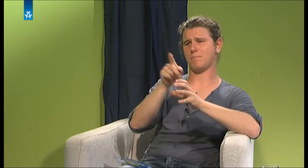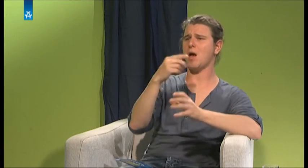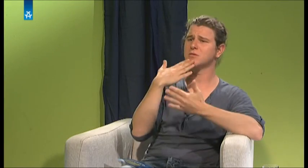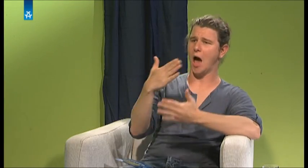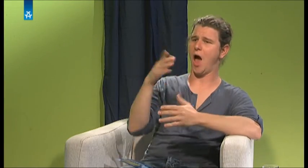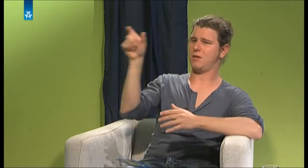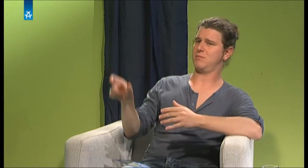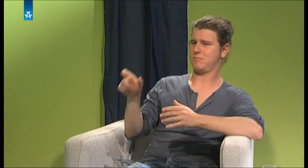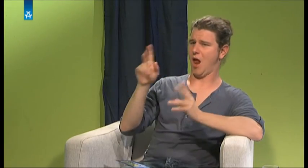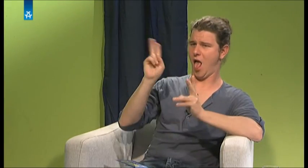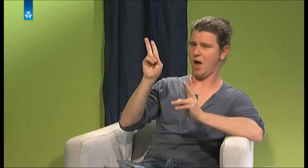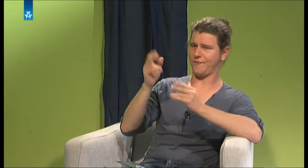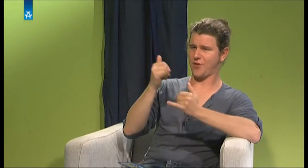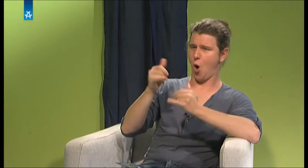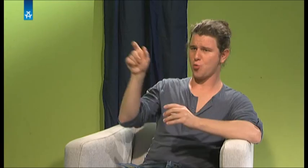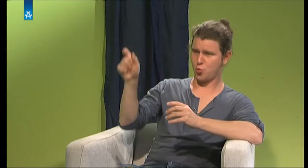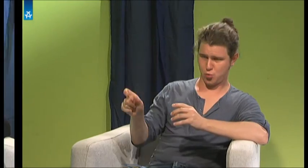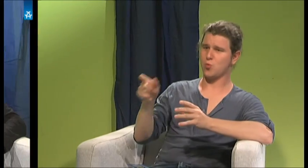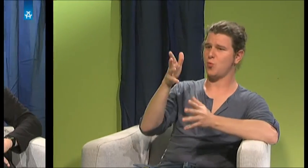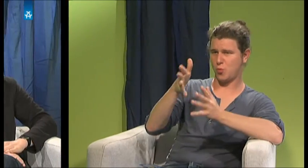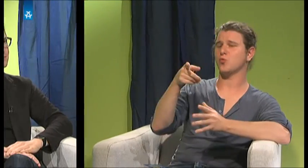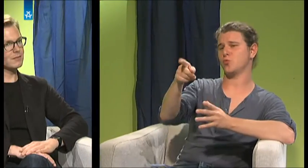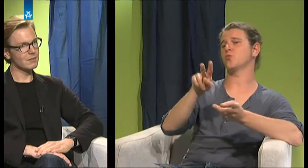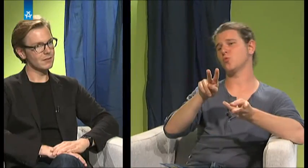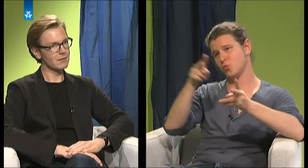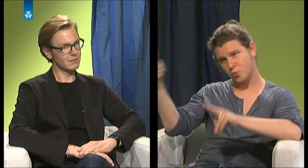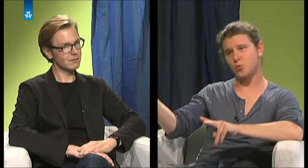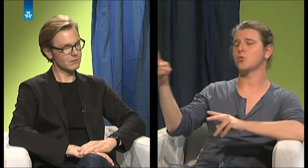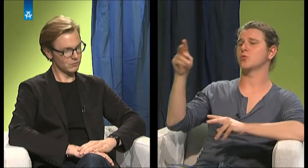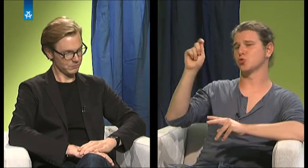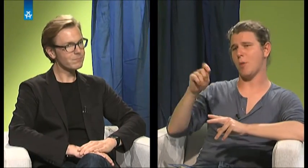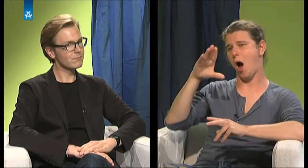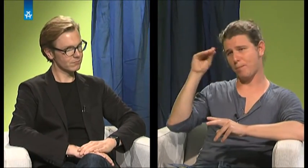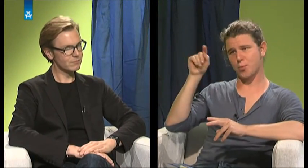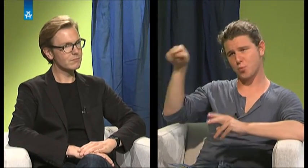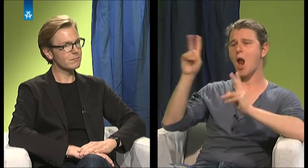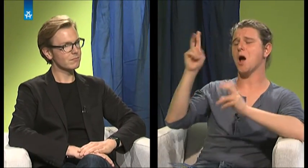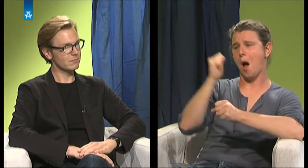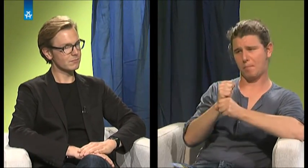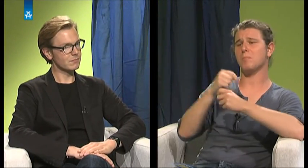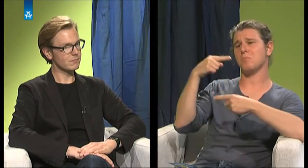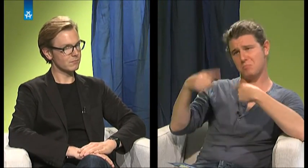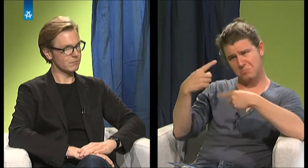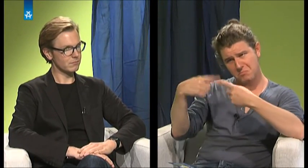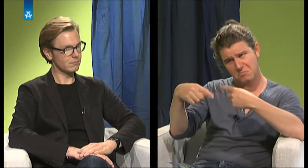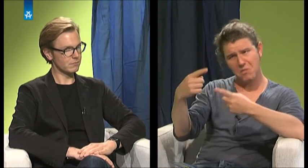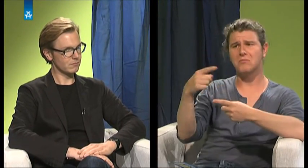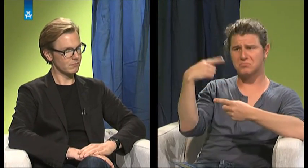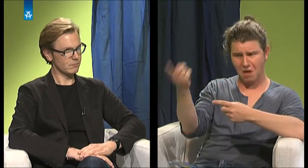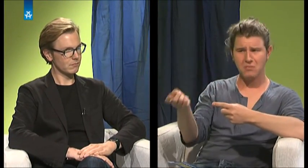eine Lehrerin irgendwie so dankbar bist, dass sie dich sozusagen zu dem Beruf gebracht hat. Nach dem Studium, du hast einen Abschluss gemacht, das ist klar, denke ich.